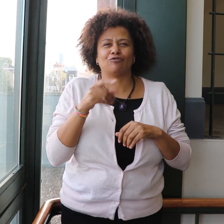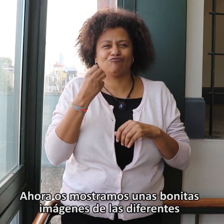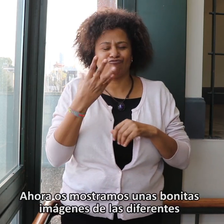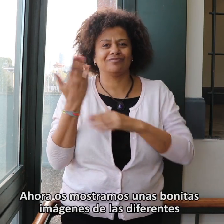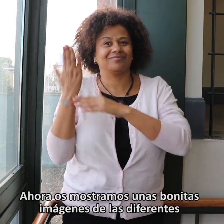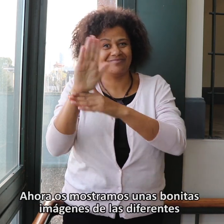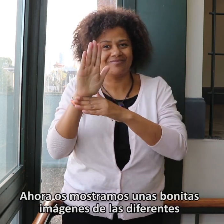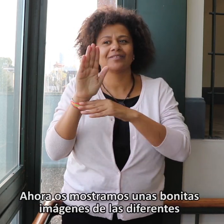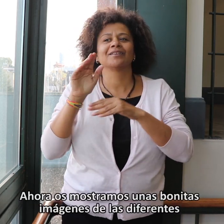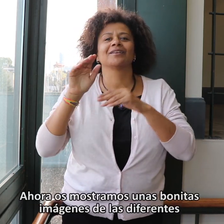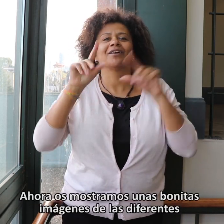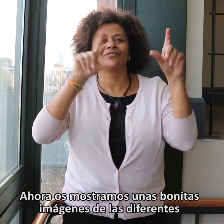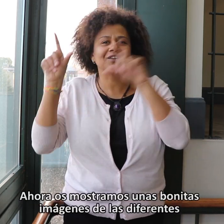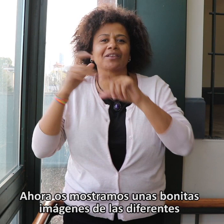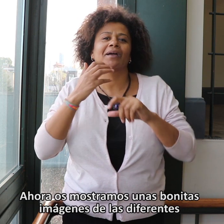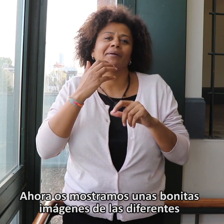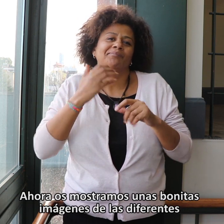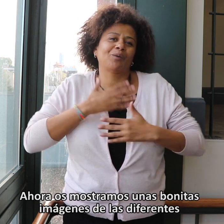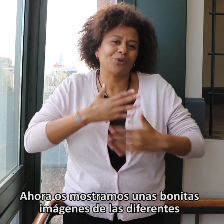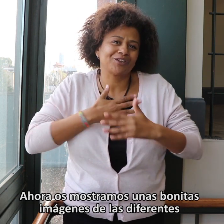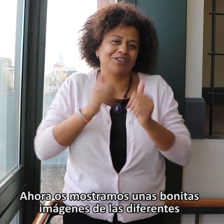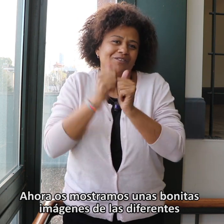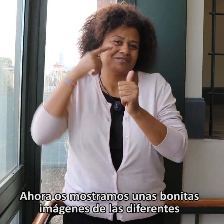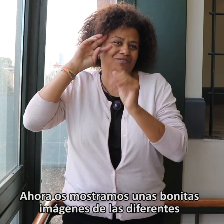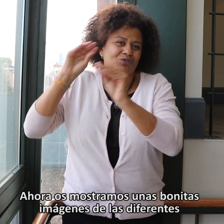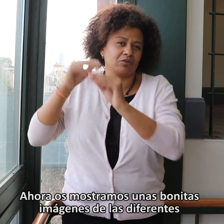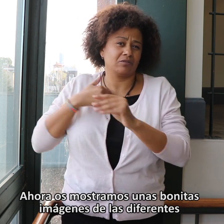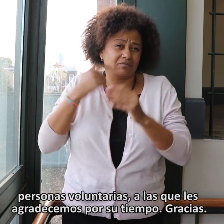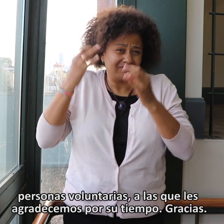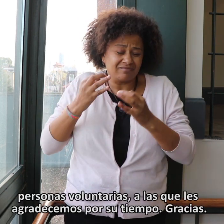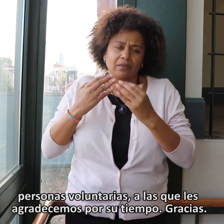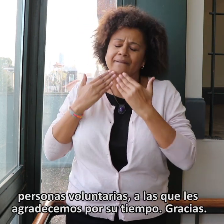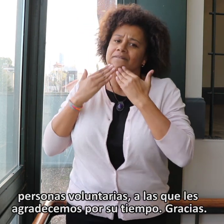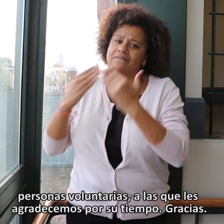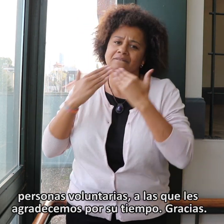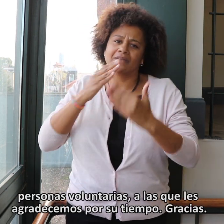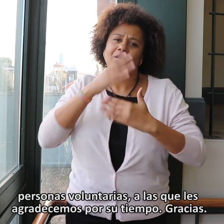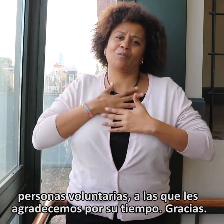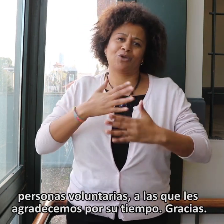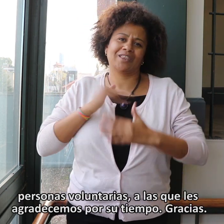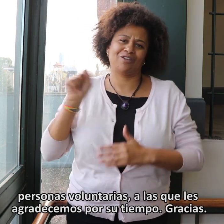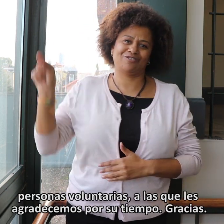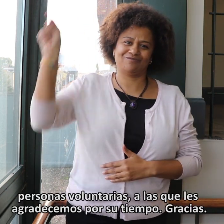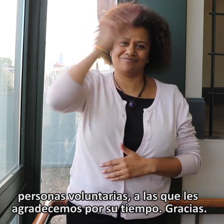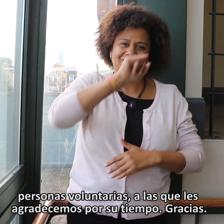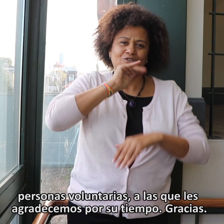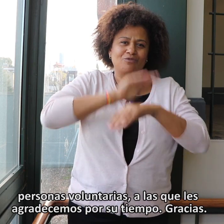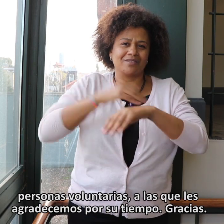Ahora os mostramos unas bonitas imágenes de las diferentes personas voluntarias, a las que les agradecemos su tiempo.